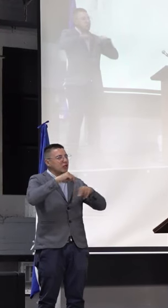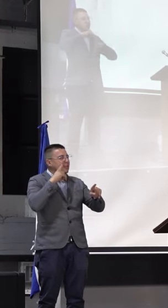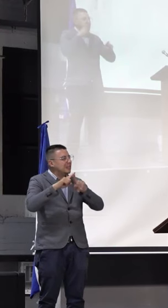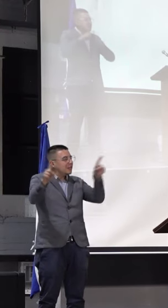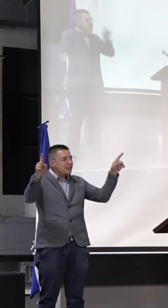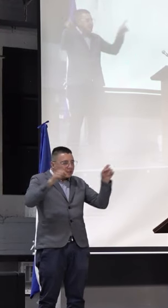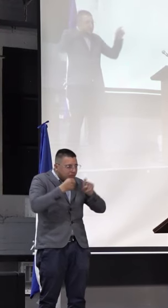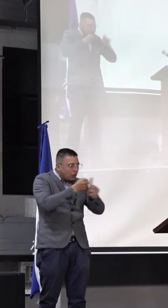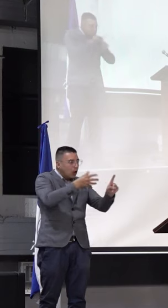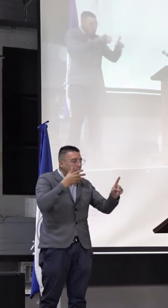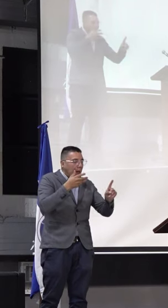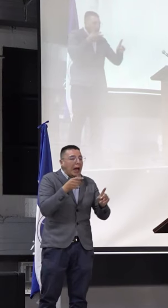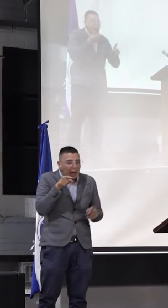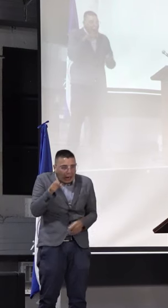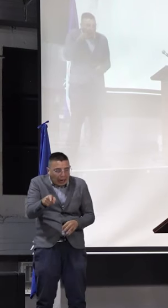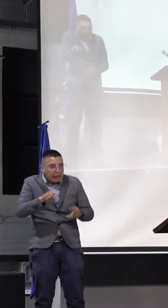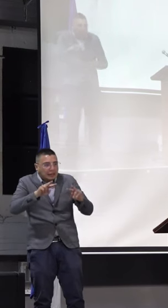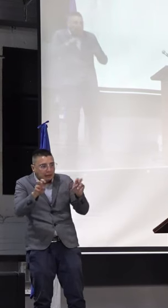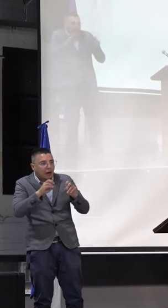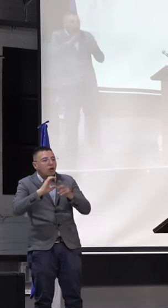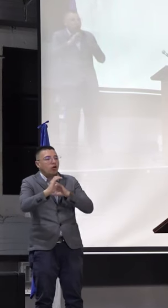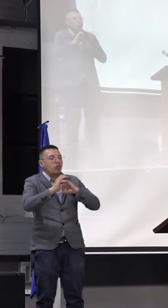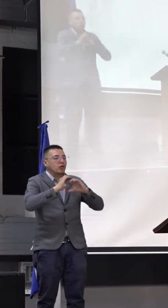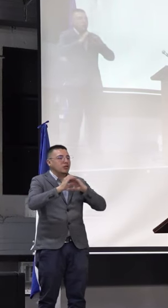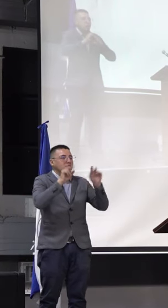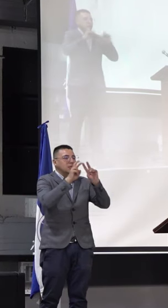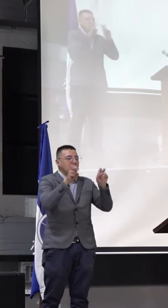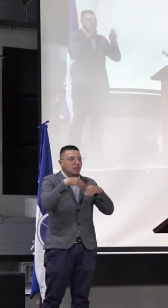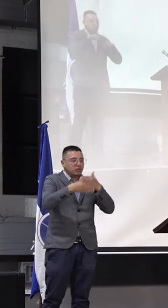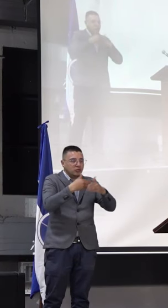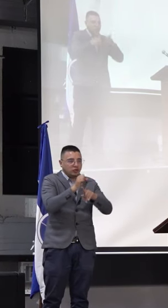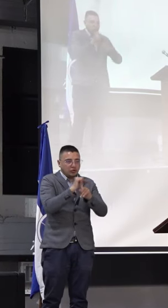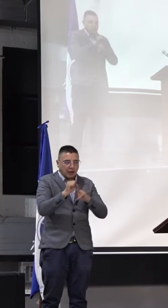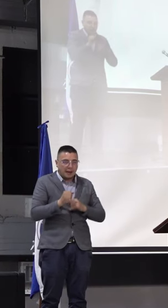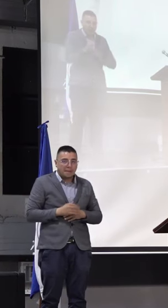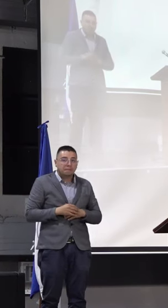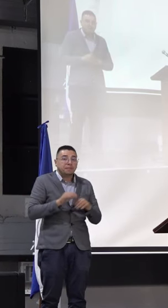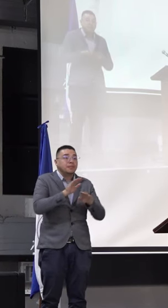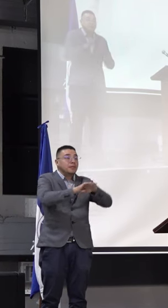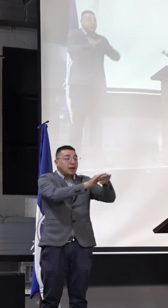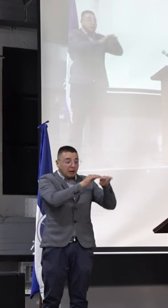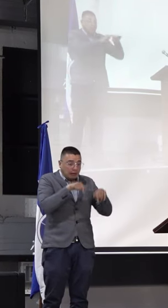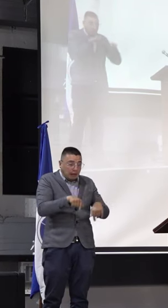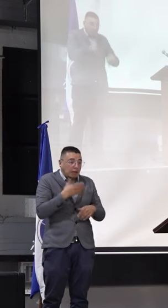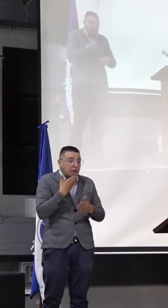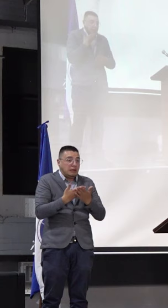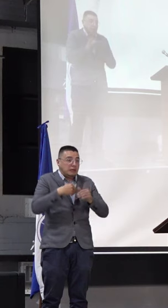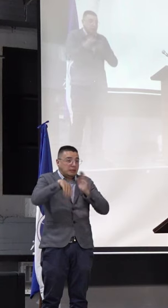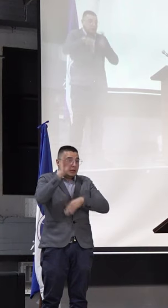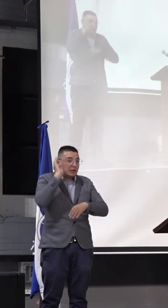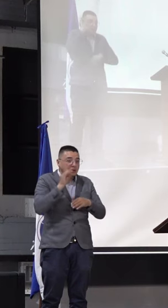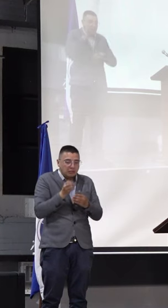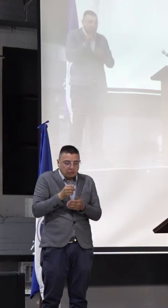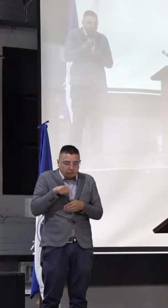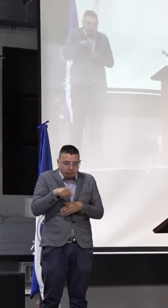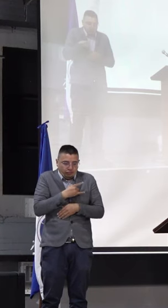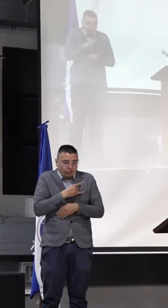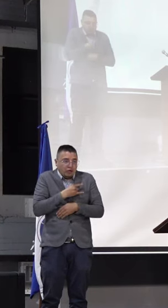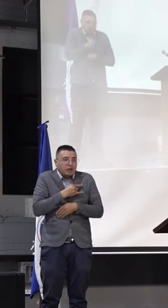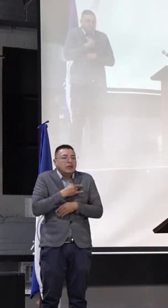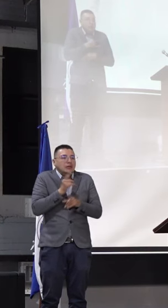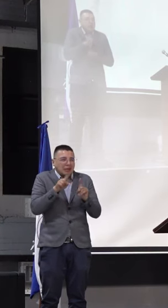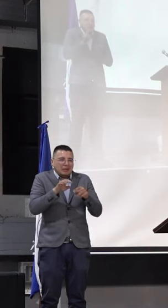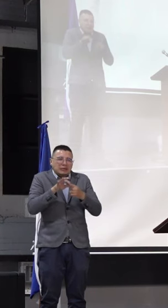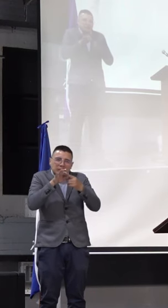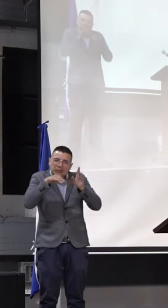ver cómo se va relacionando la comunicación con la proyección social. Por otro lado, que nos atañe mucho a toda la universidad, pero en particular a biología, es el proceso